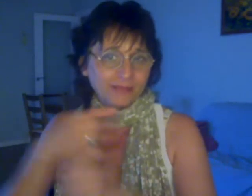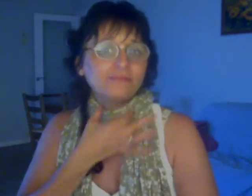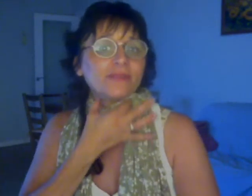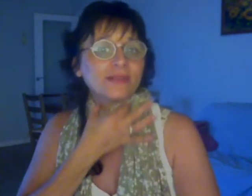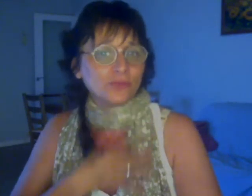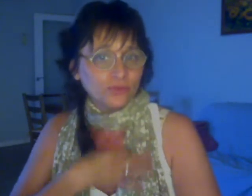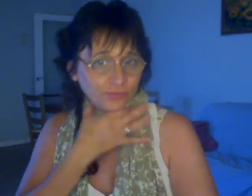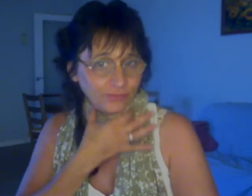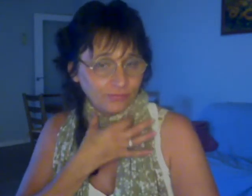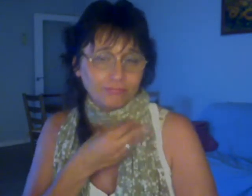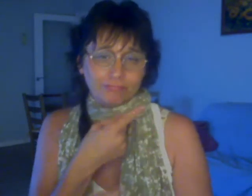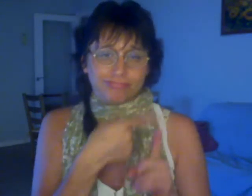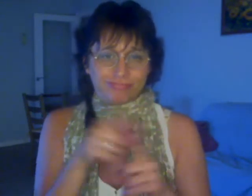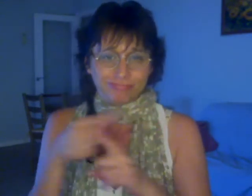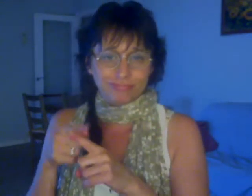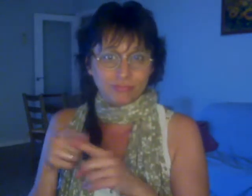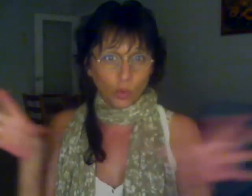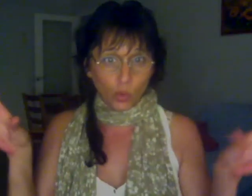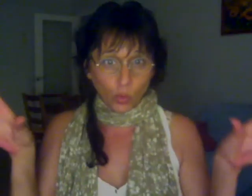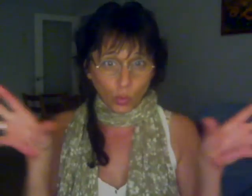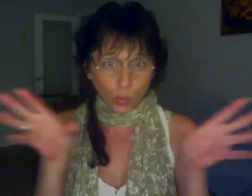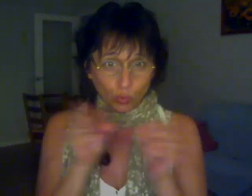Volvemos en un minuto y medio Un barcelón